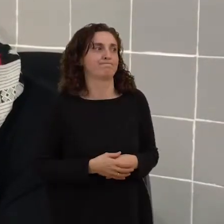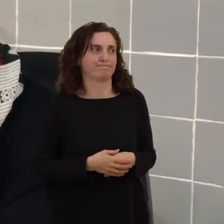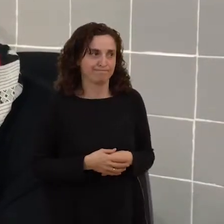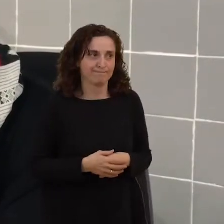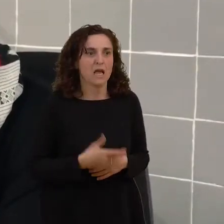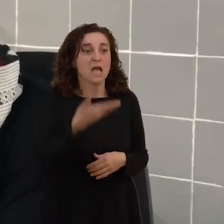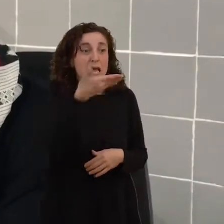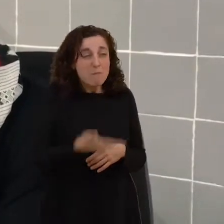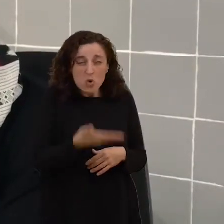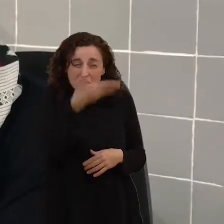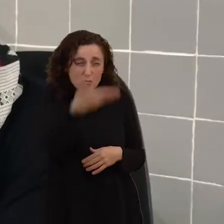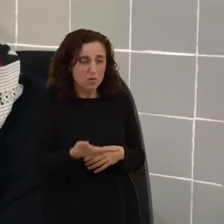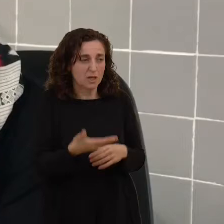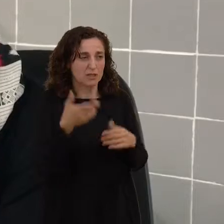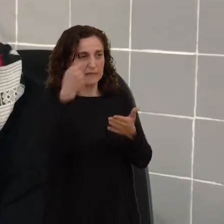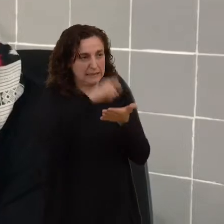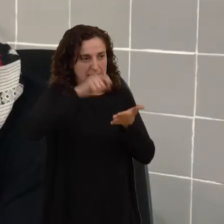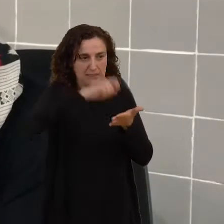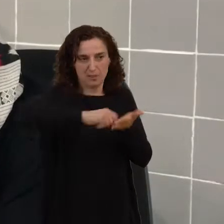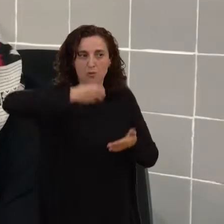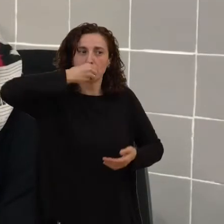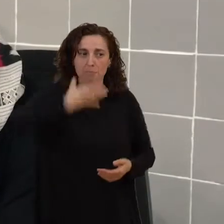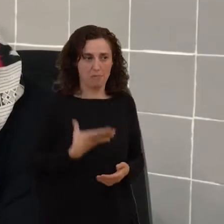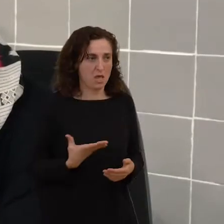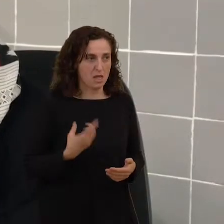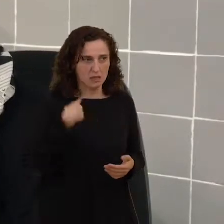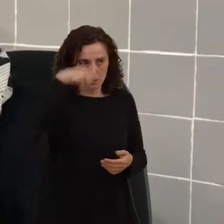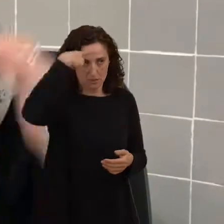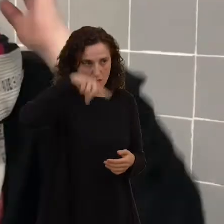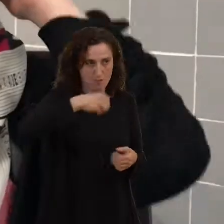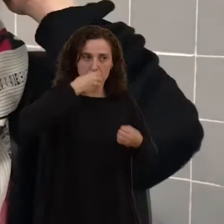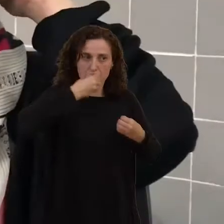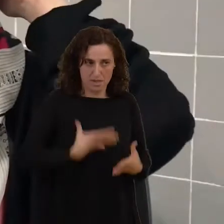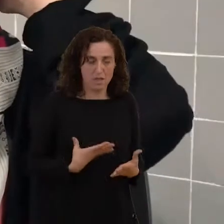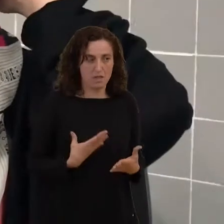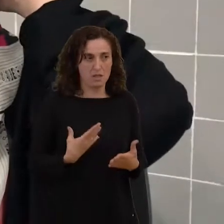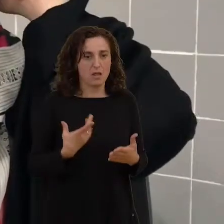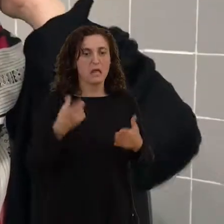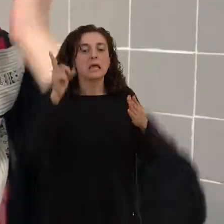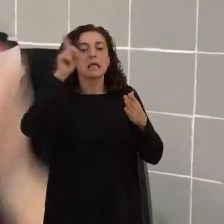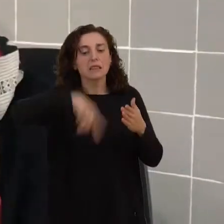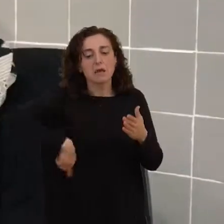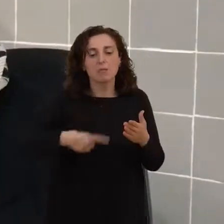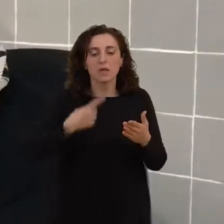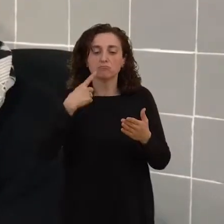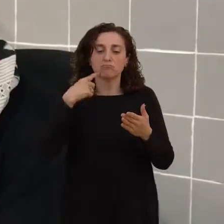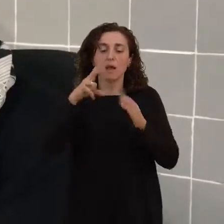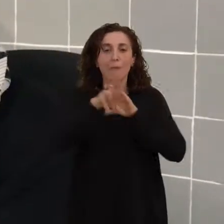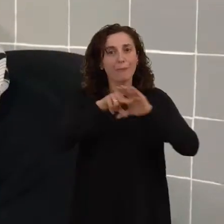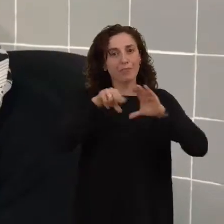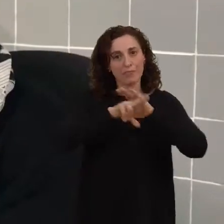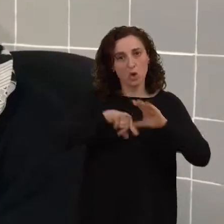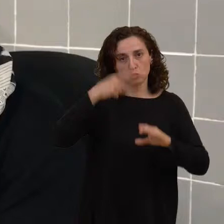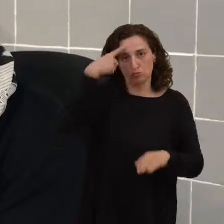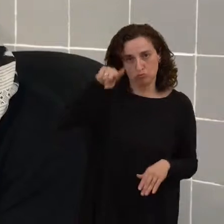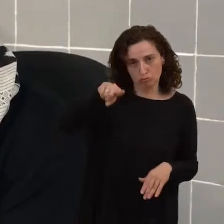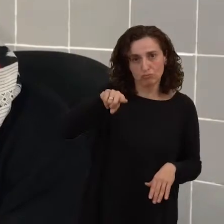saber escribir y luego se necesitan conocimientos de vídeo, evidentemente